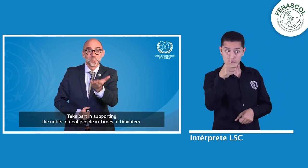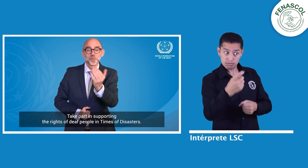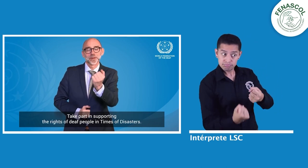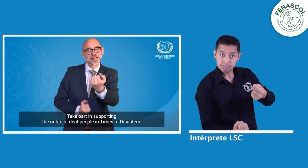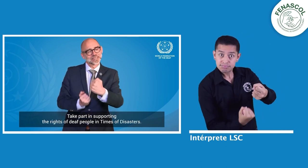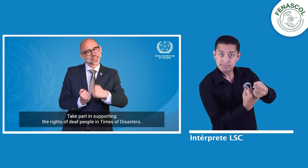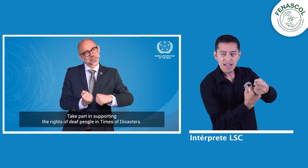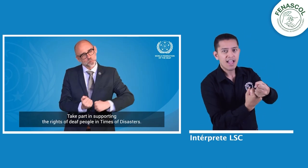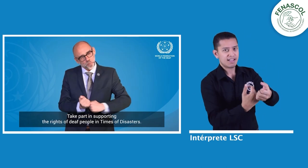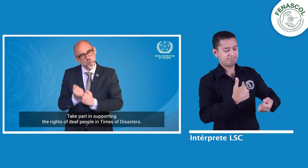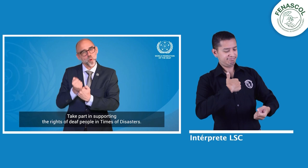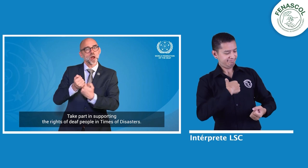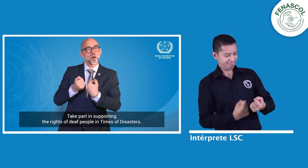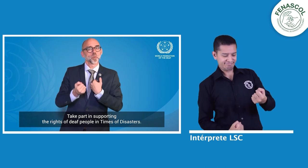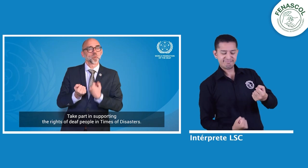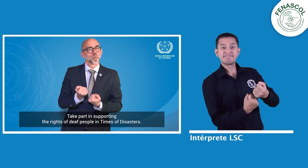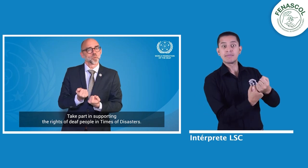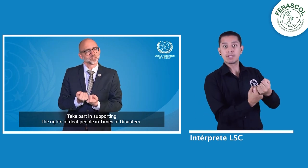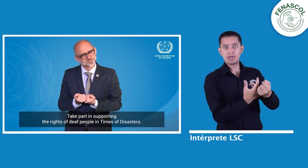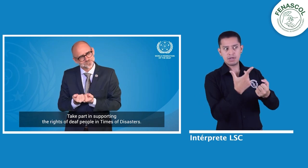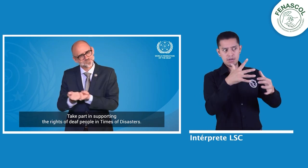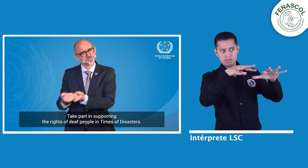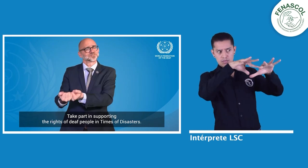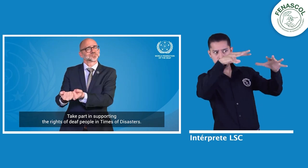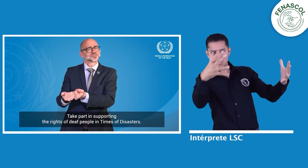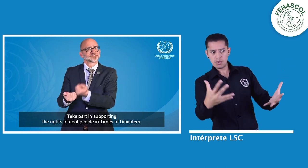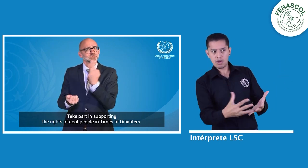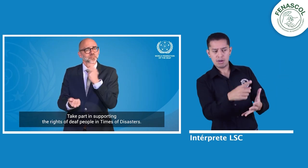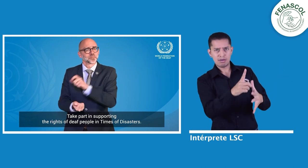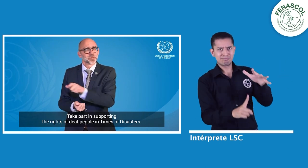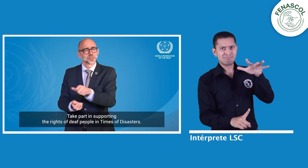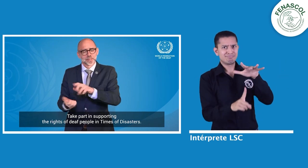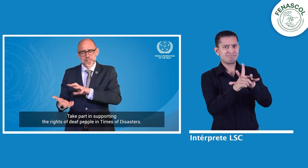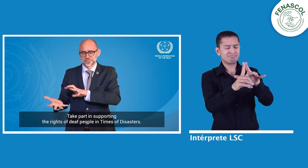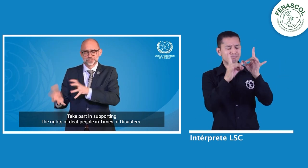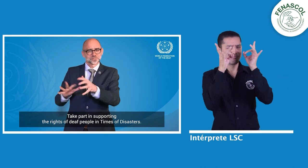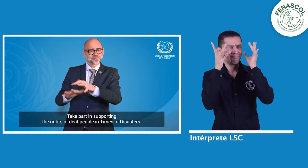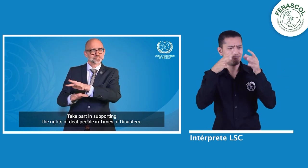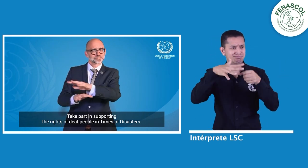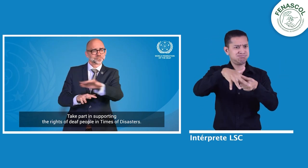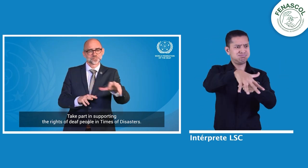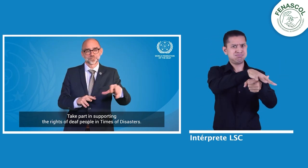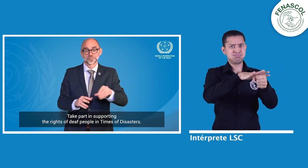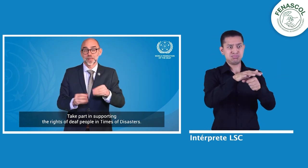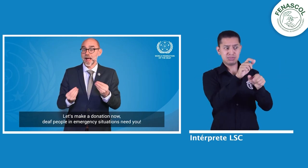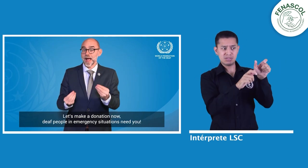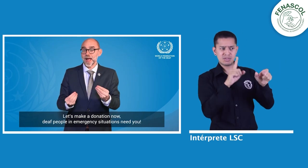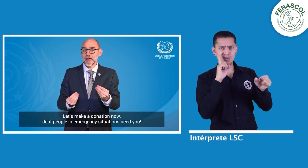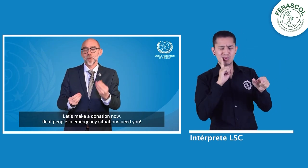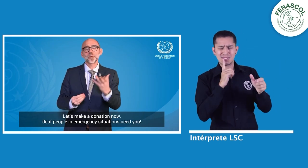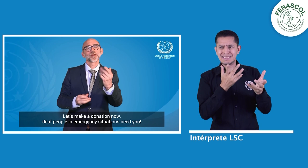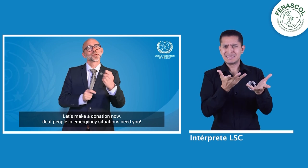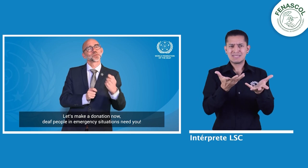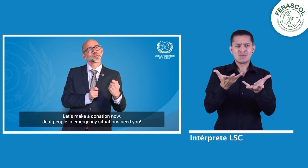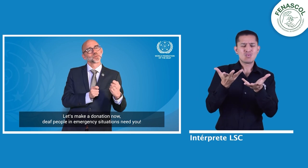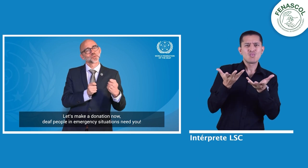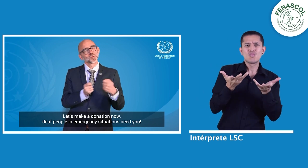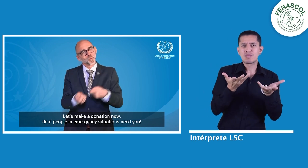apoyar nuestra causa ante la crisis, en donde se vean involucradas personas sordas, pueden actuar y donar.